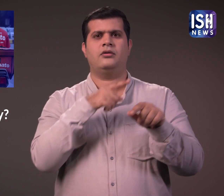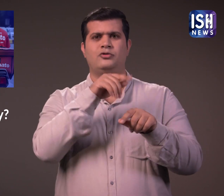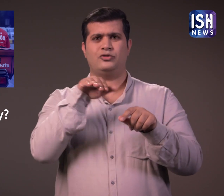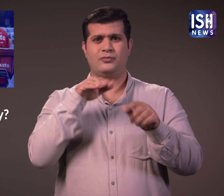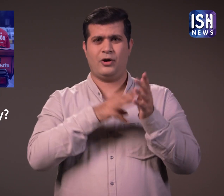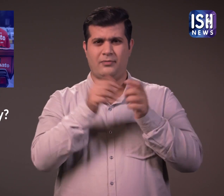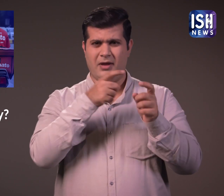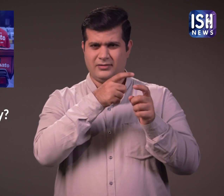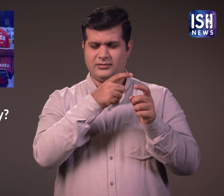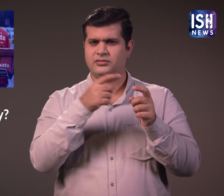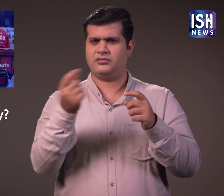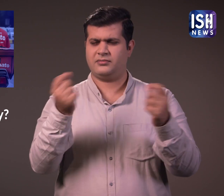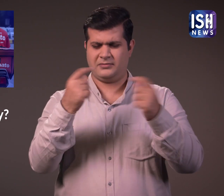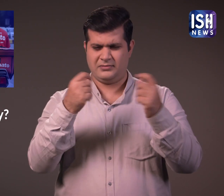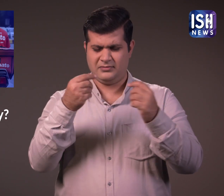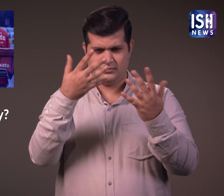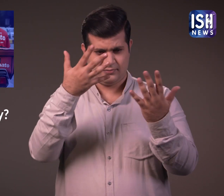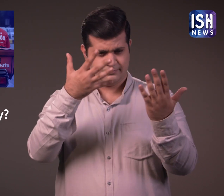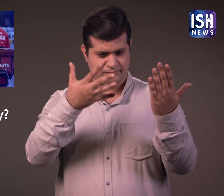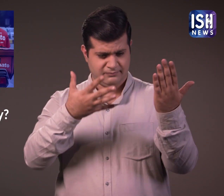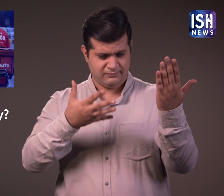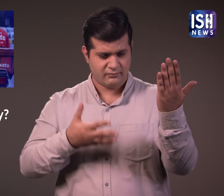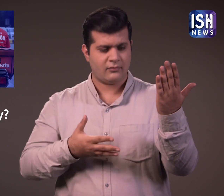Zomato ने वाइरल पोस्ट पर ध्यान दिया और कहा,